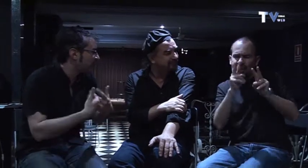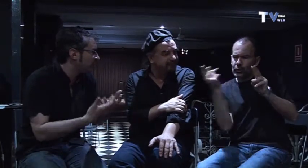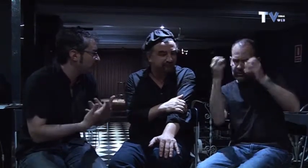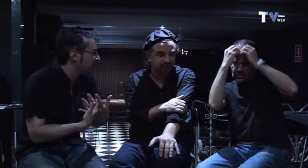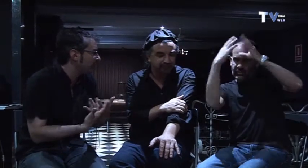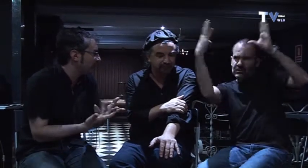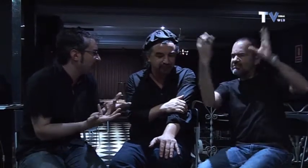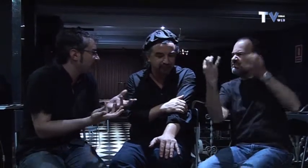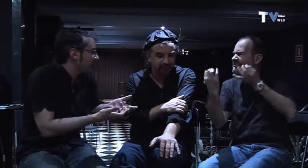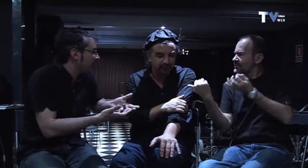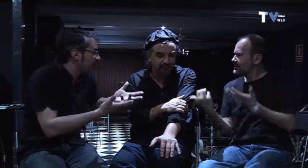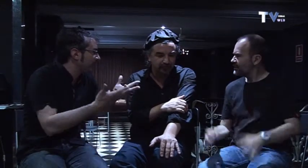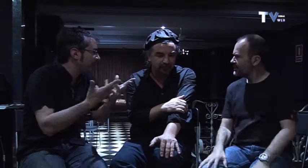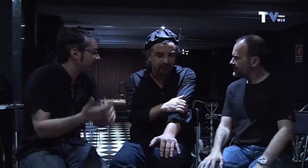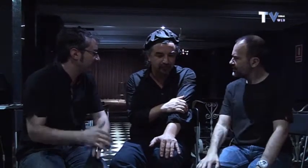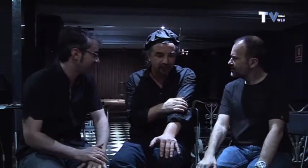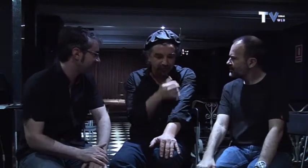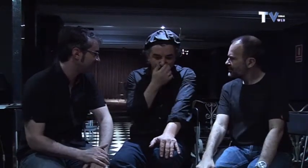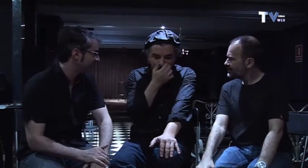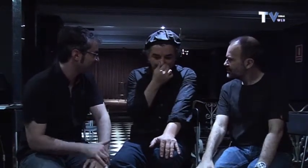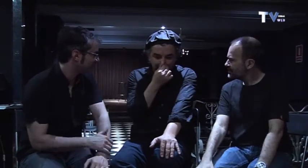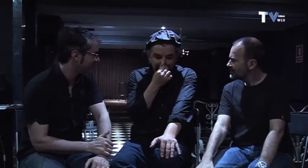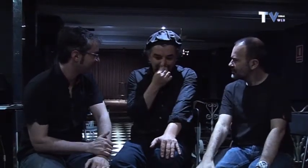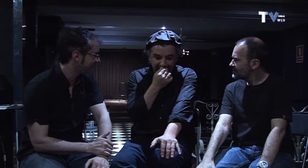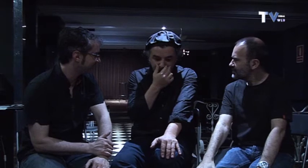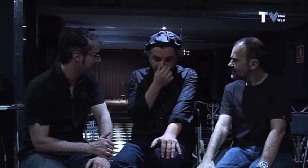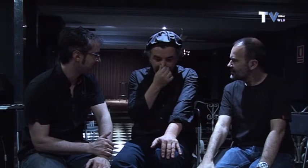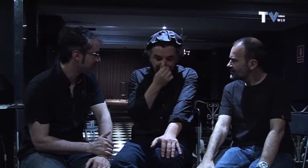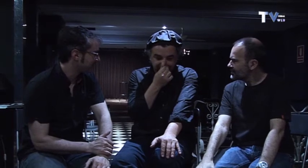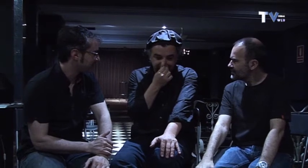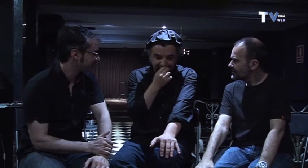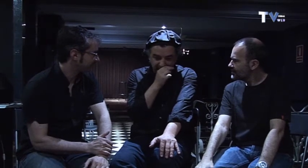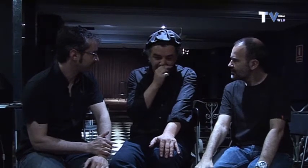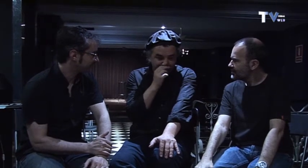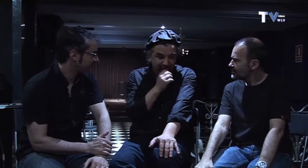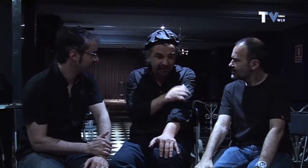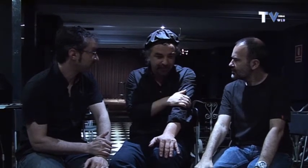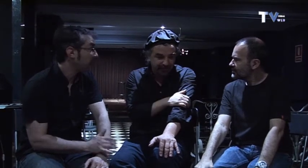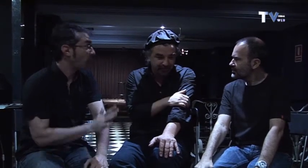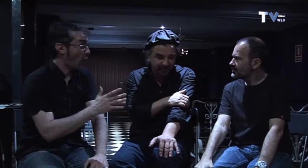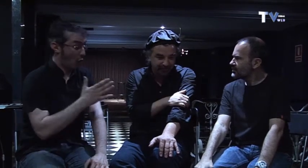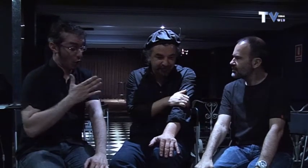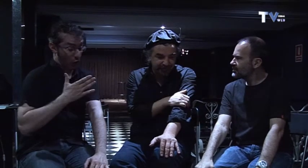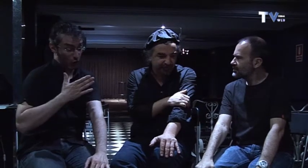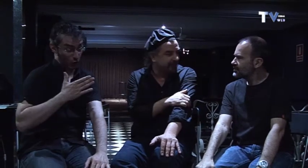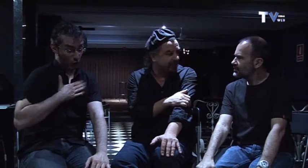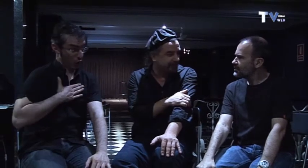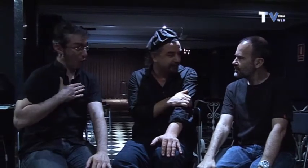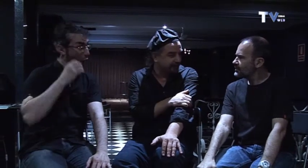un idioma como una lengua que tú que concepción tienes de ver a ver a mí me parece fascinante